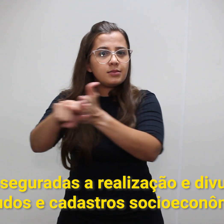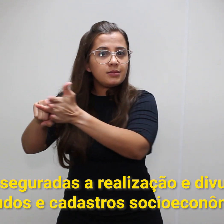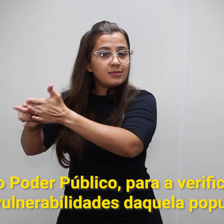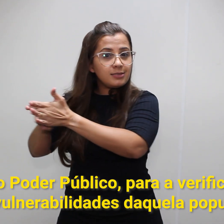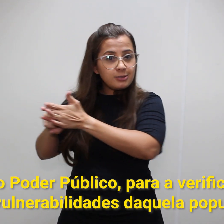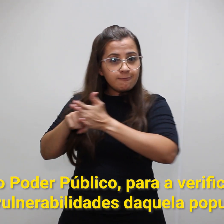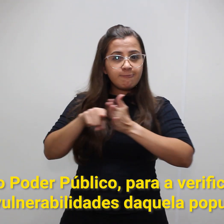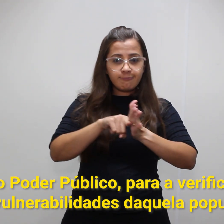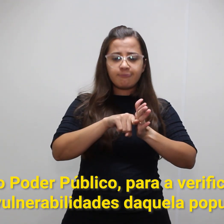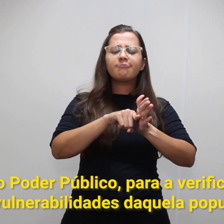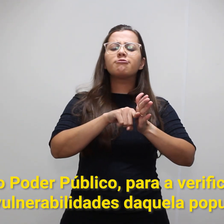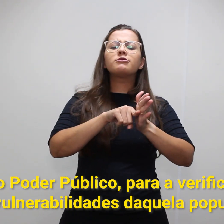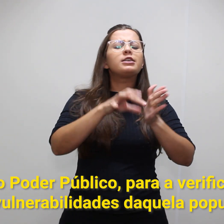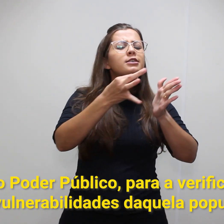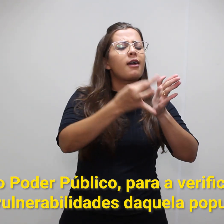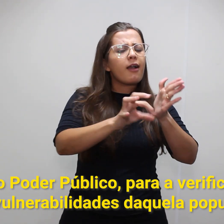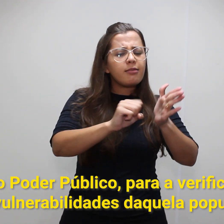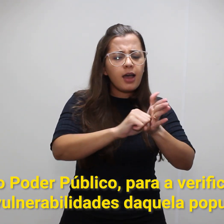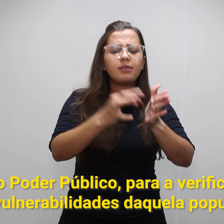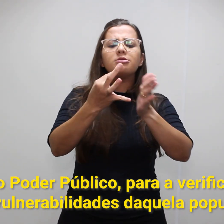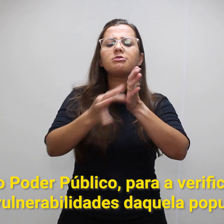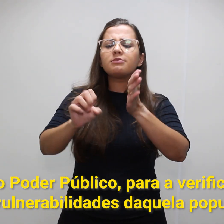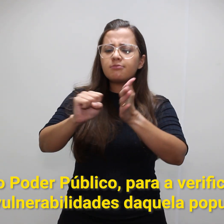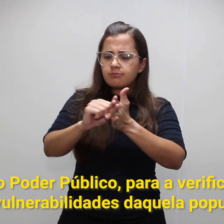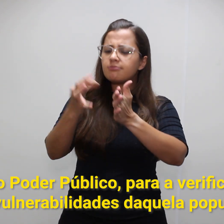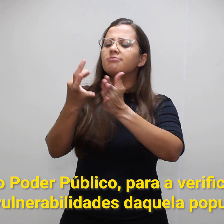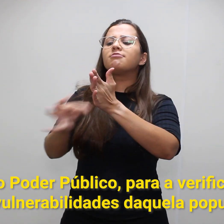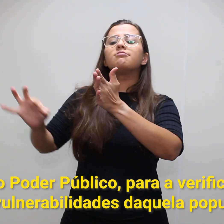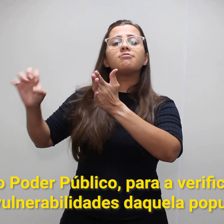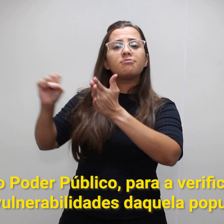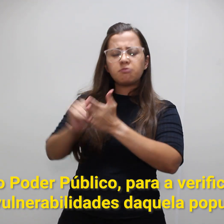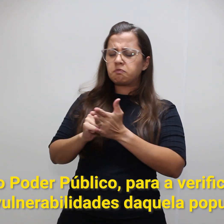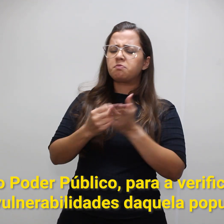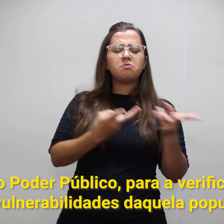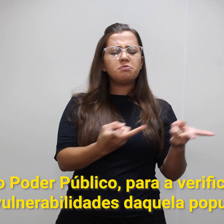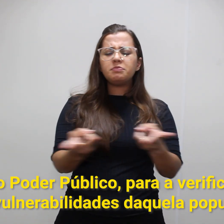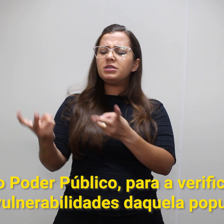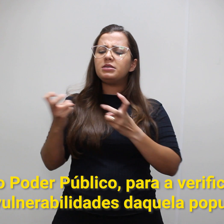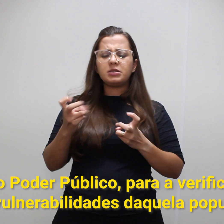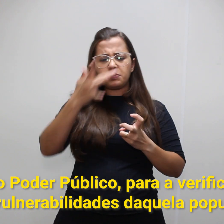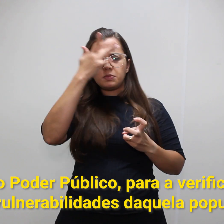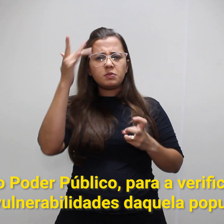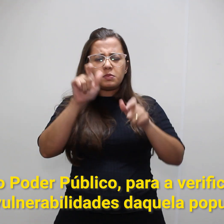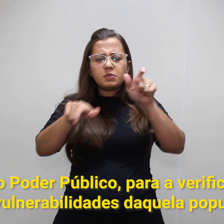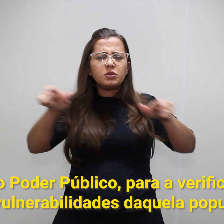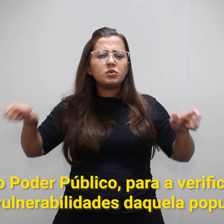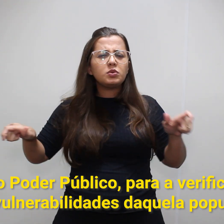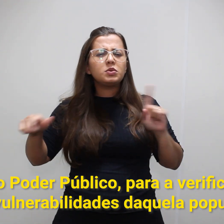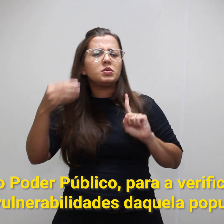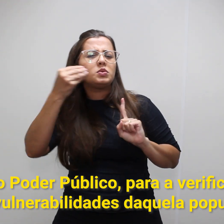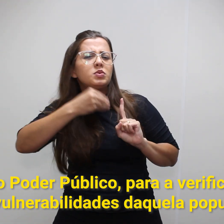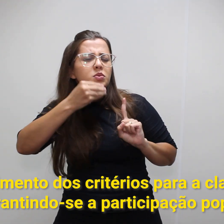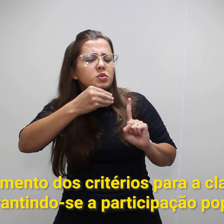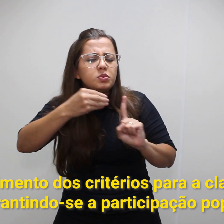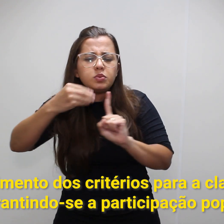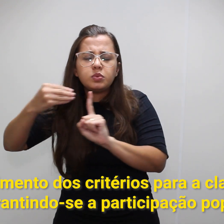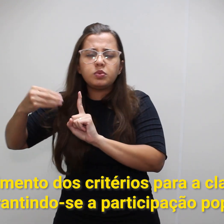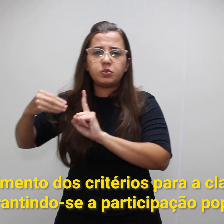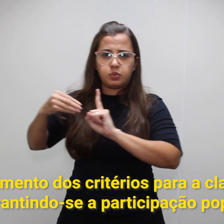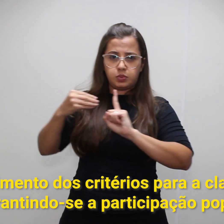pelo poder público para verificação de vulnerabilidades daquela população e o atendimento